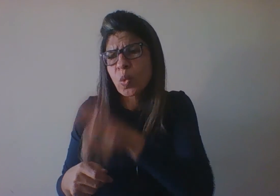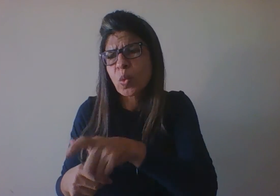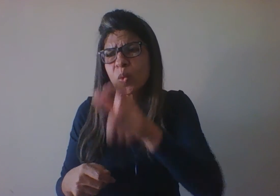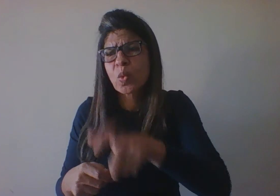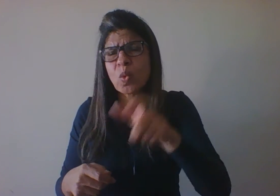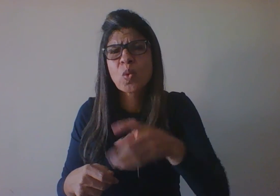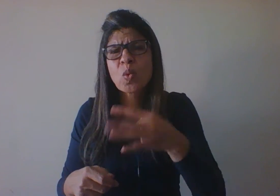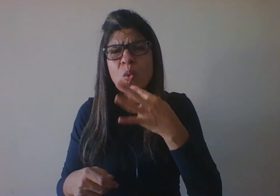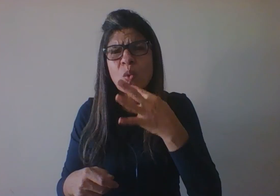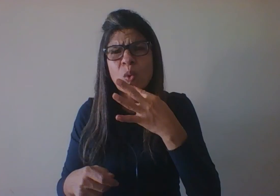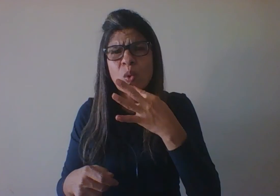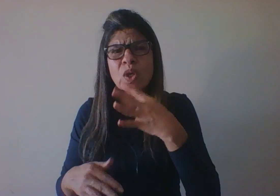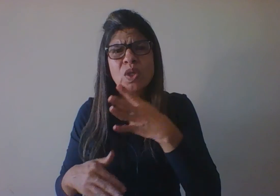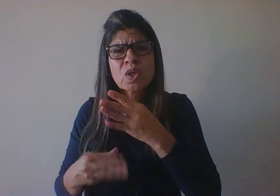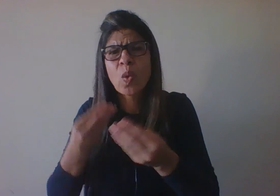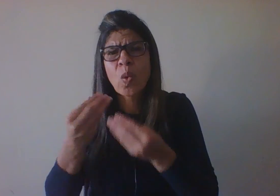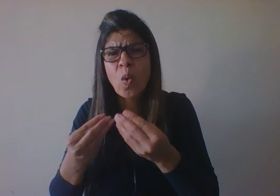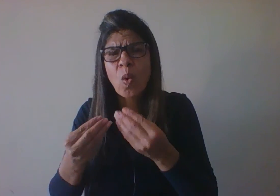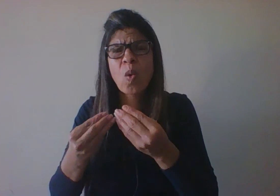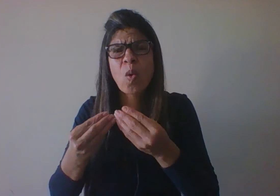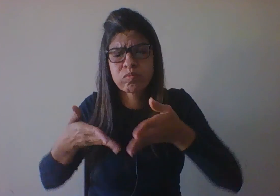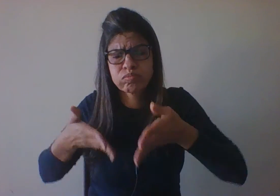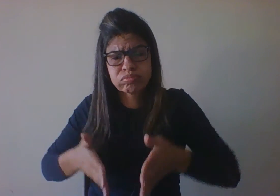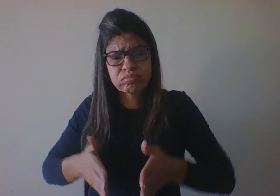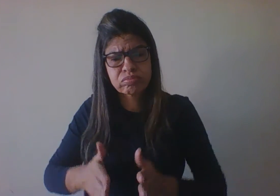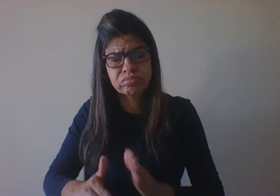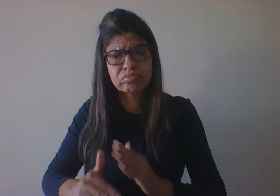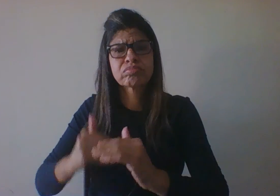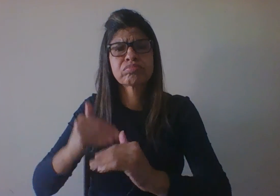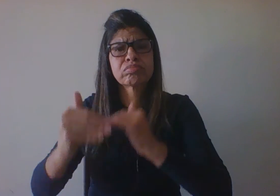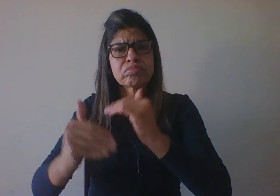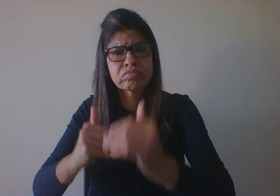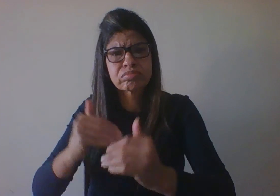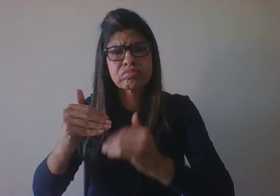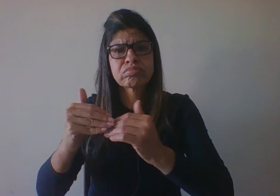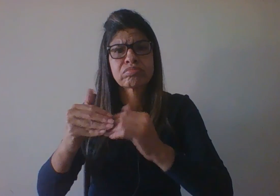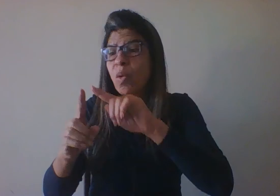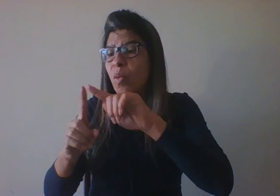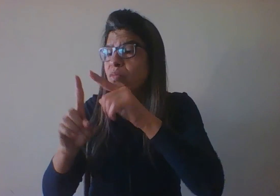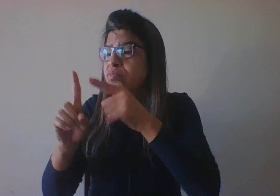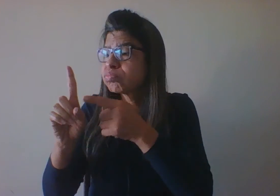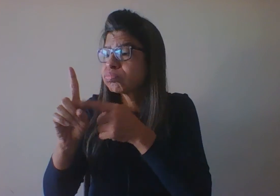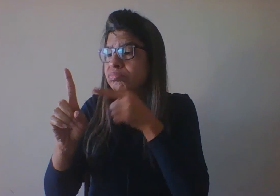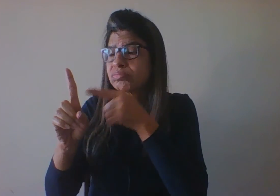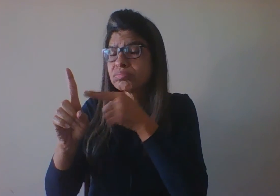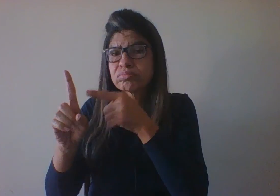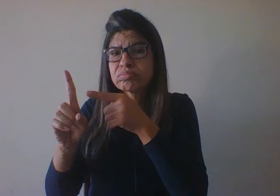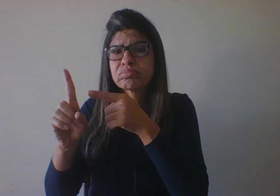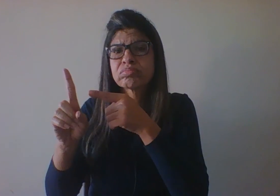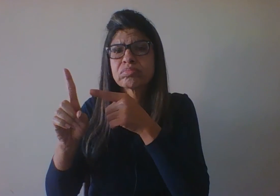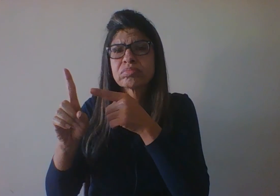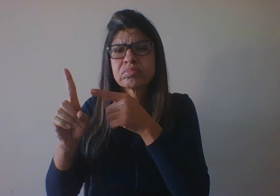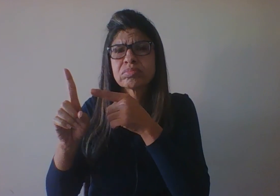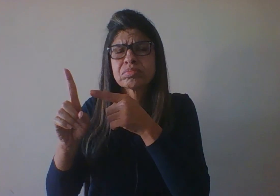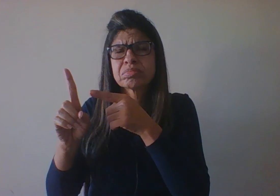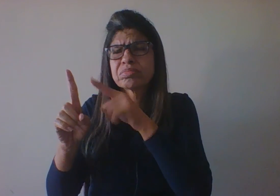a fase de concepção e a fase da vida intrauterina até a sua morte. Por que a fase da